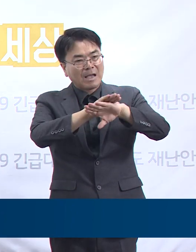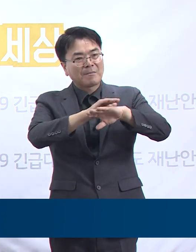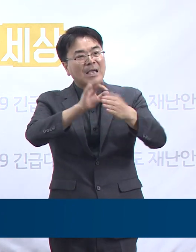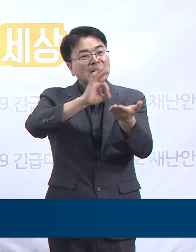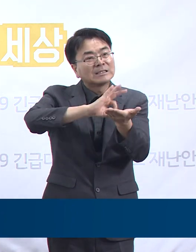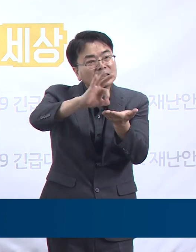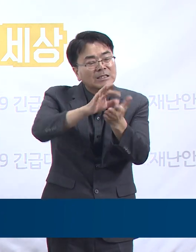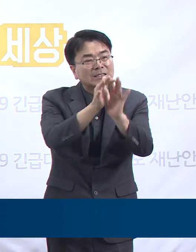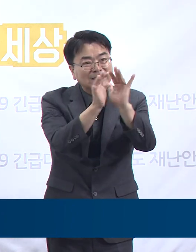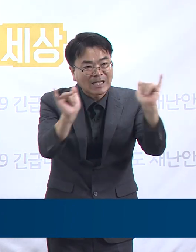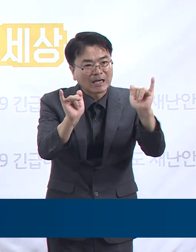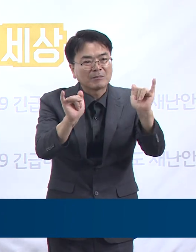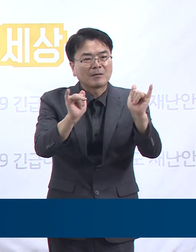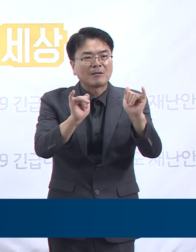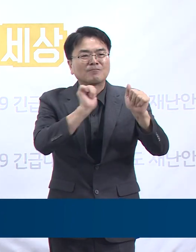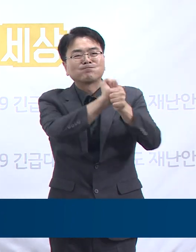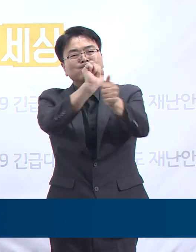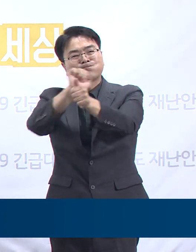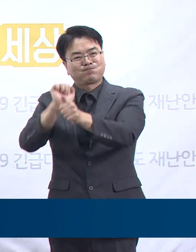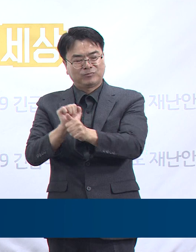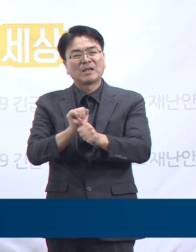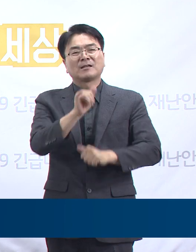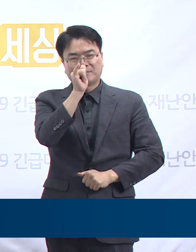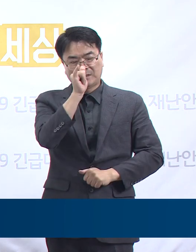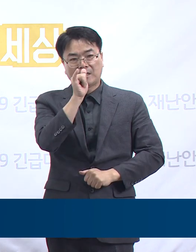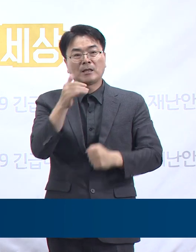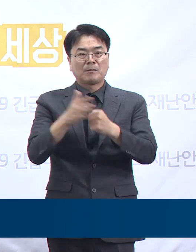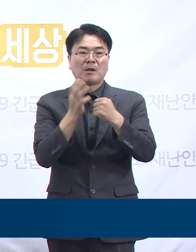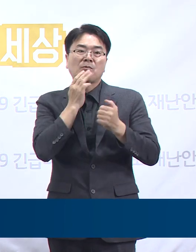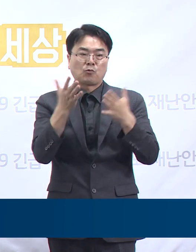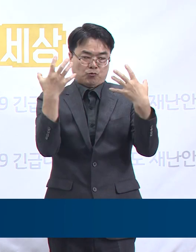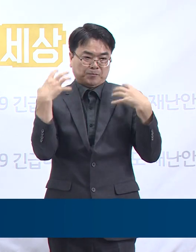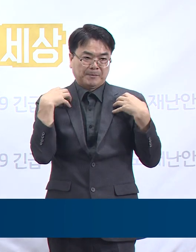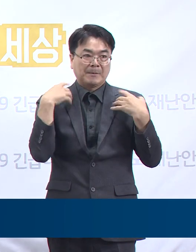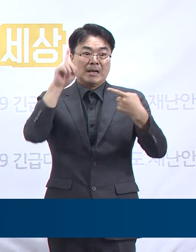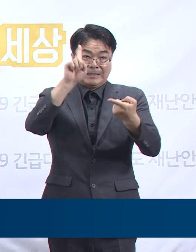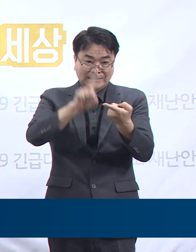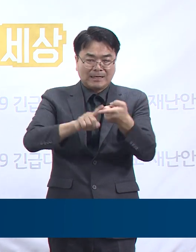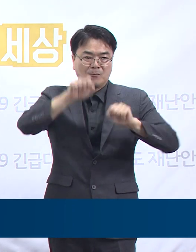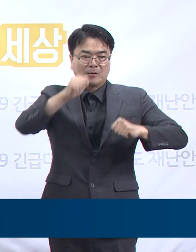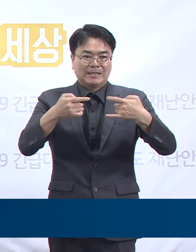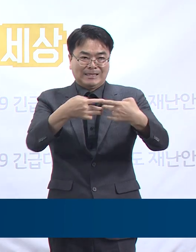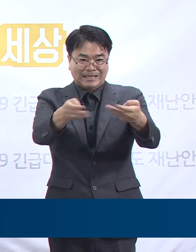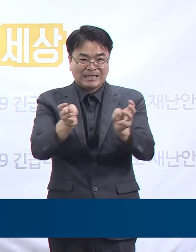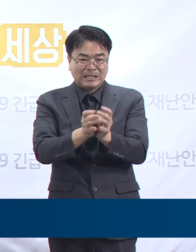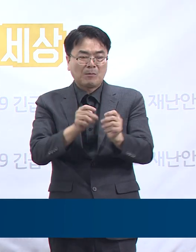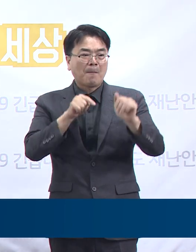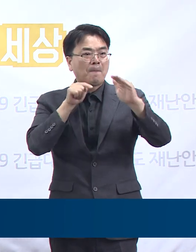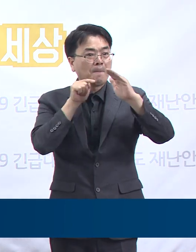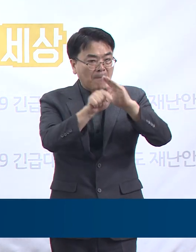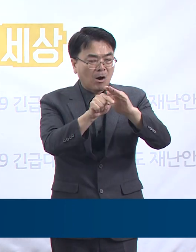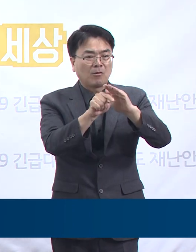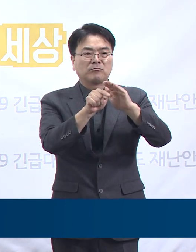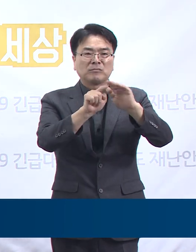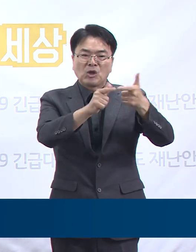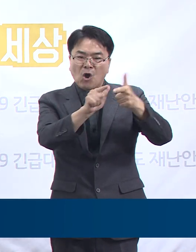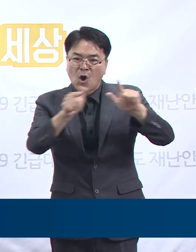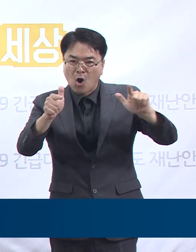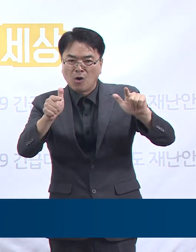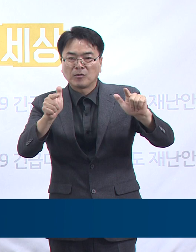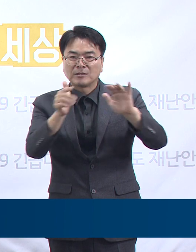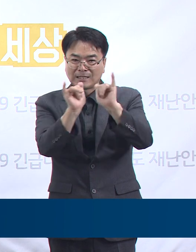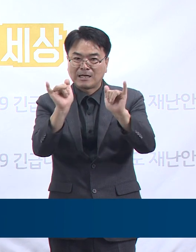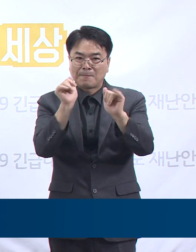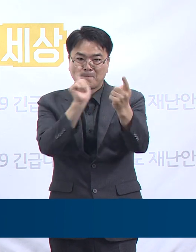보입니다. 노는 즉각 대응팀을 파견하여 심증역학조사를 진행 중이고 방문자들을 대상으로 약 600여 건 정도의